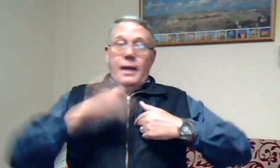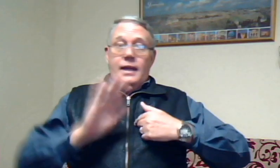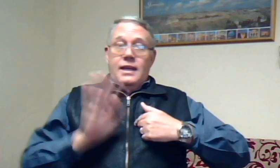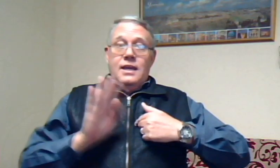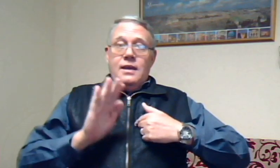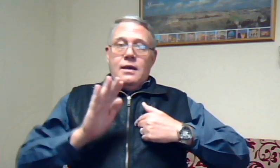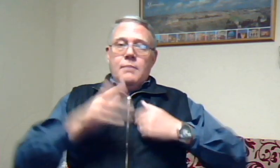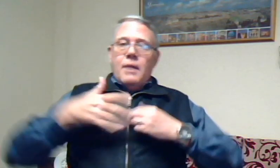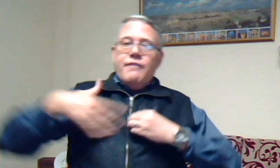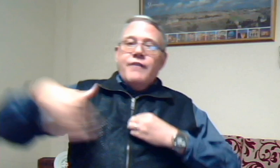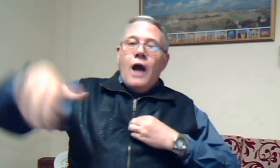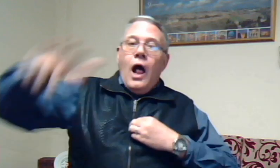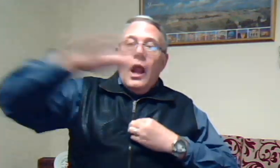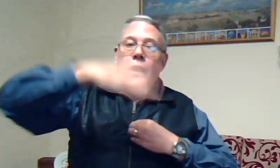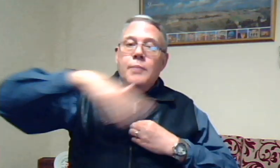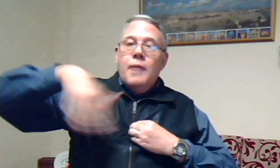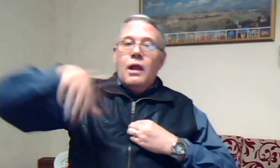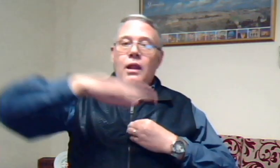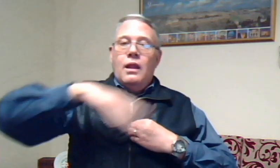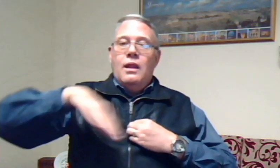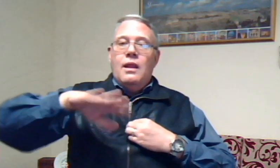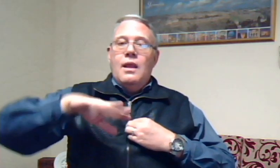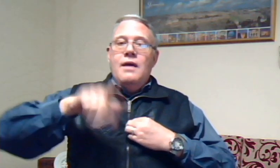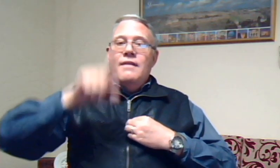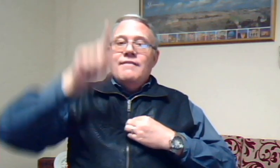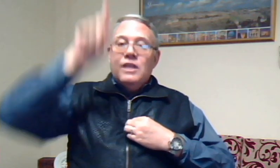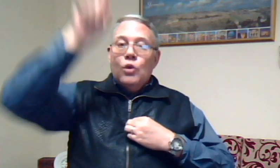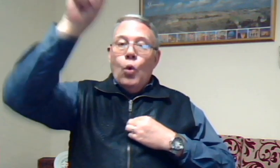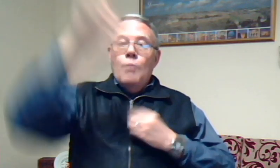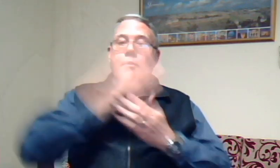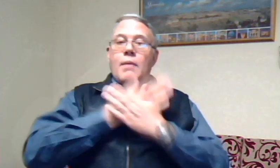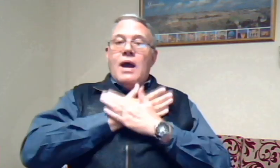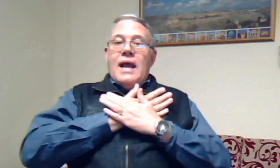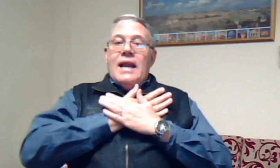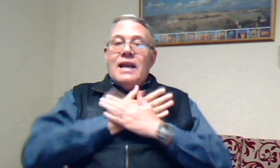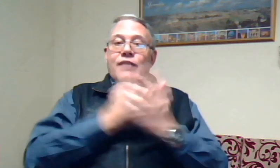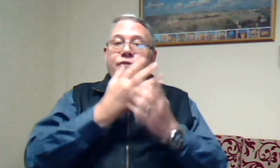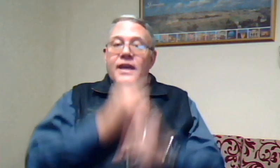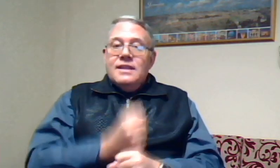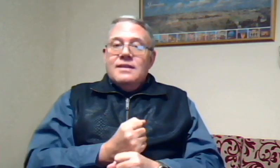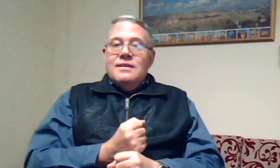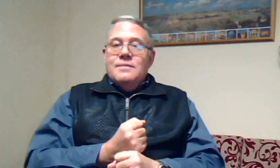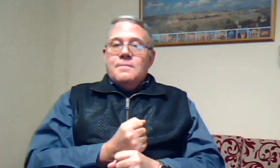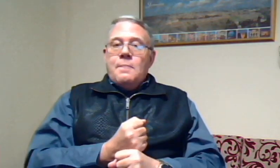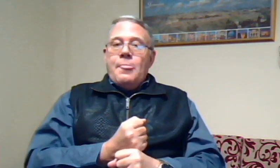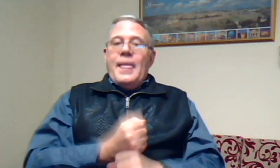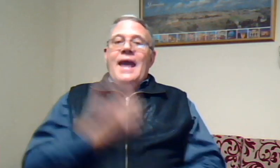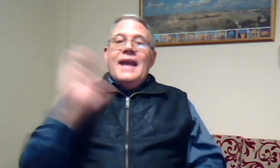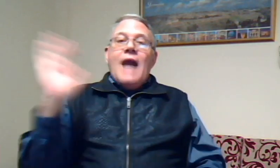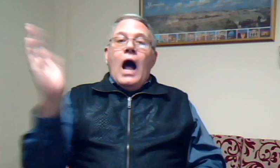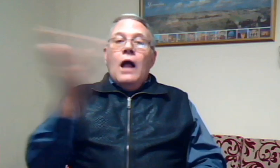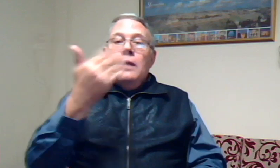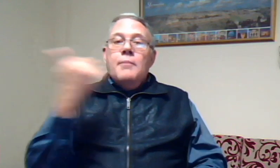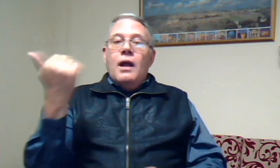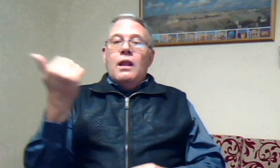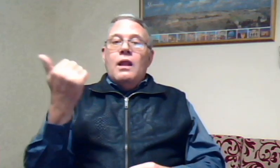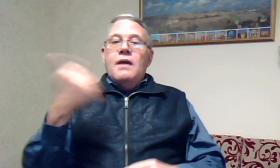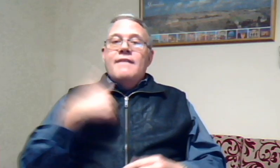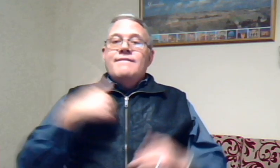nie maar vir allemaal wat hom lief het en allemaal wat